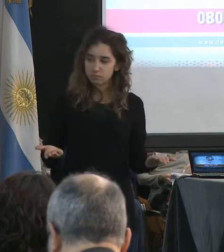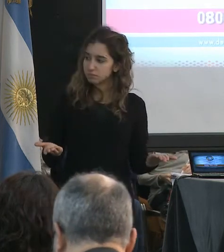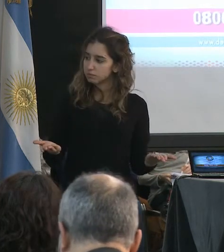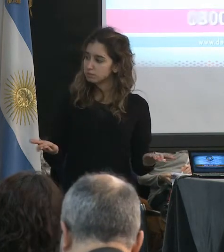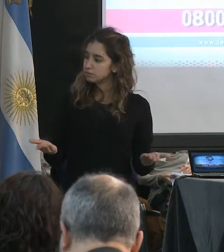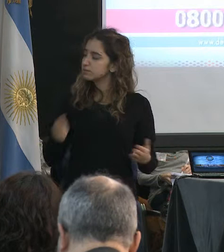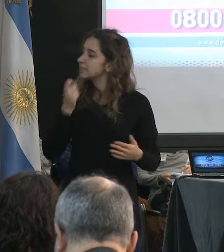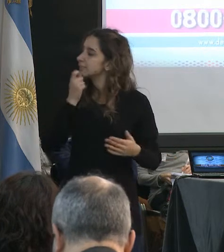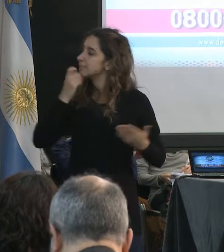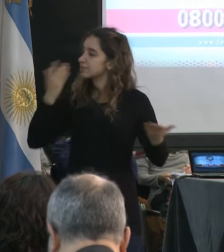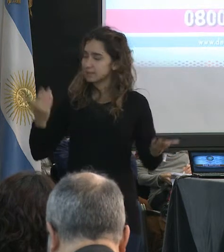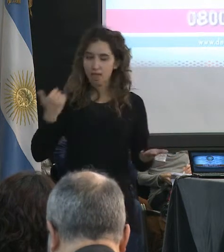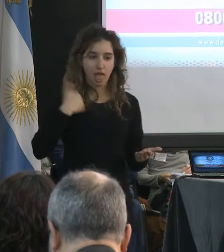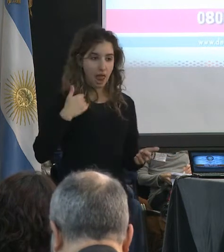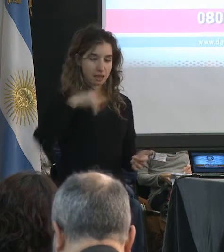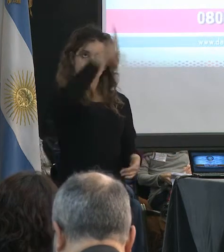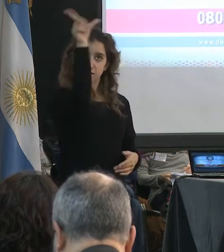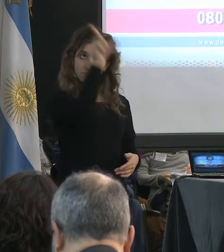Si nosotros estamos en un país federal,